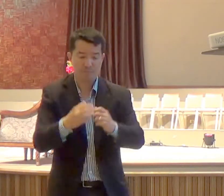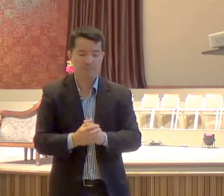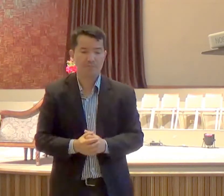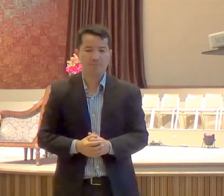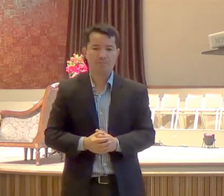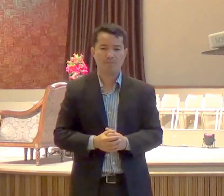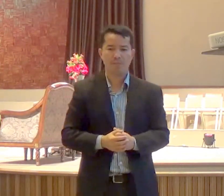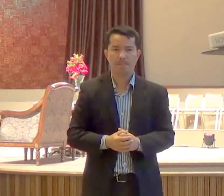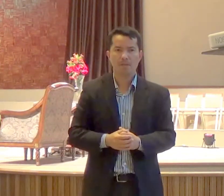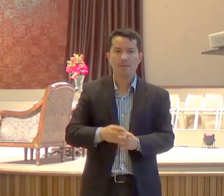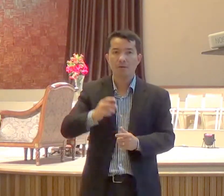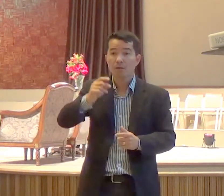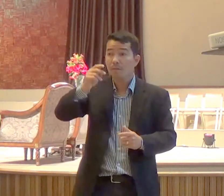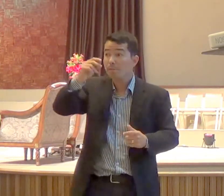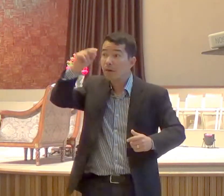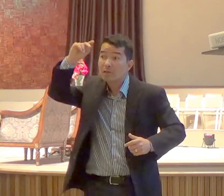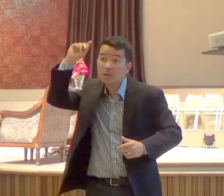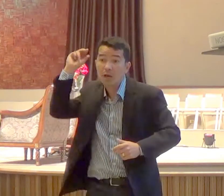Antigamente convertia-se o mundo,